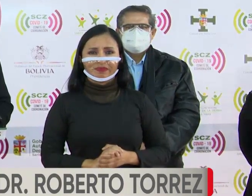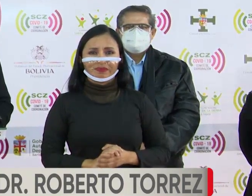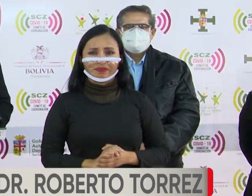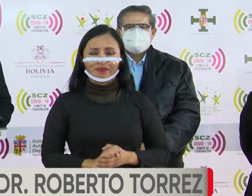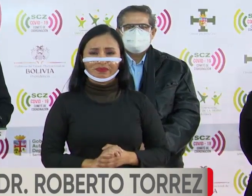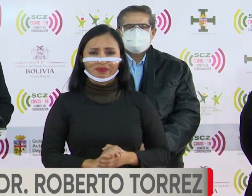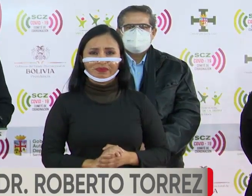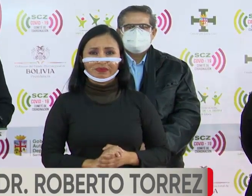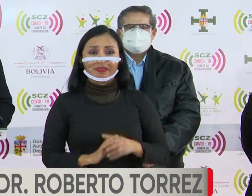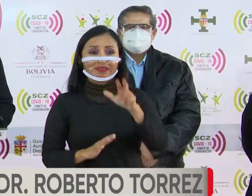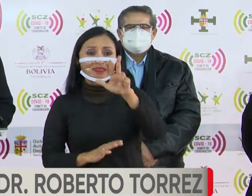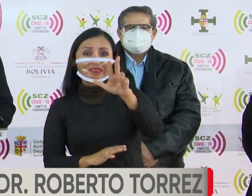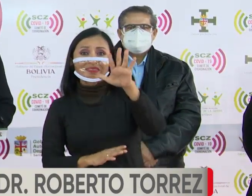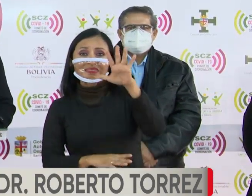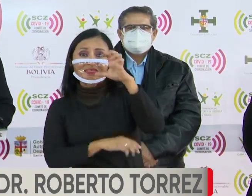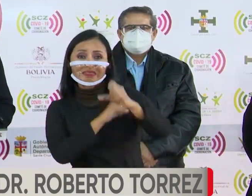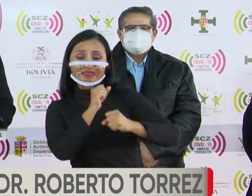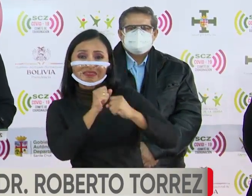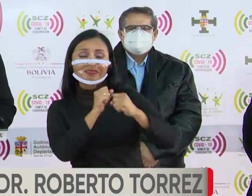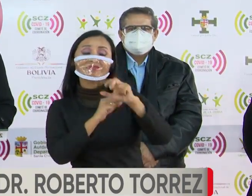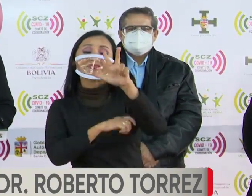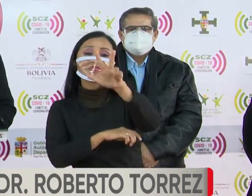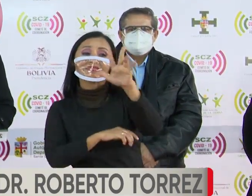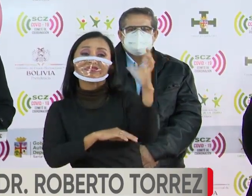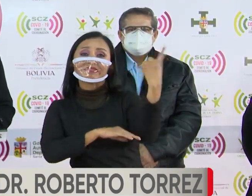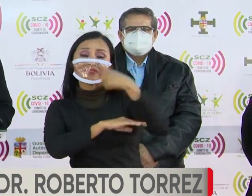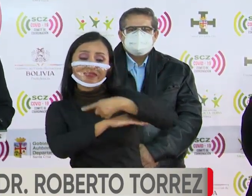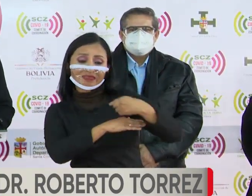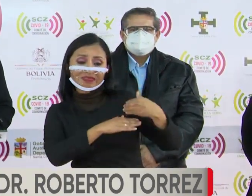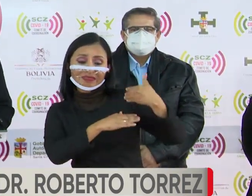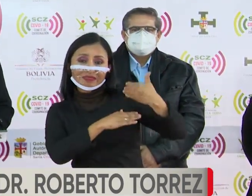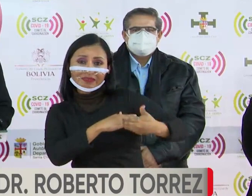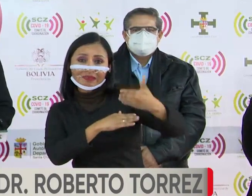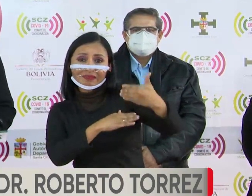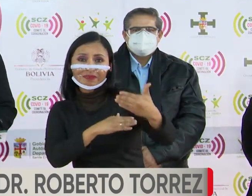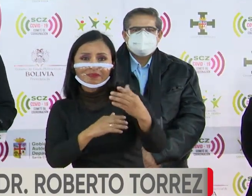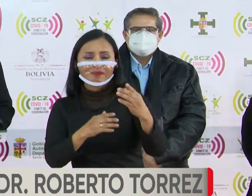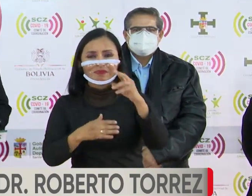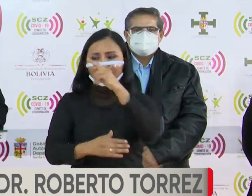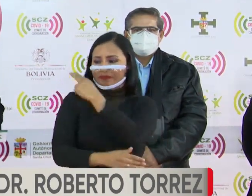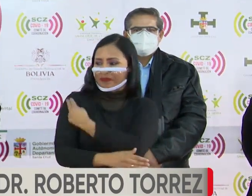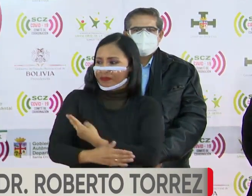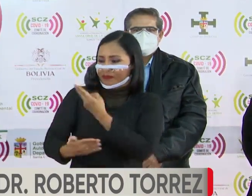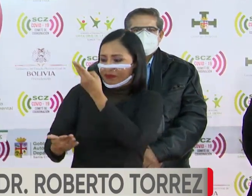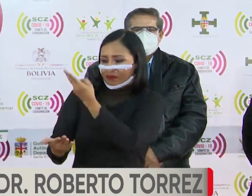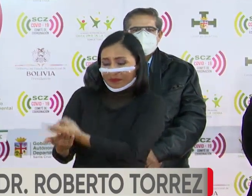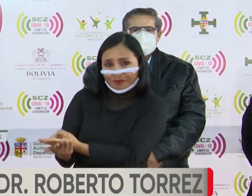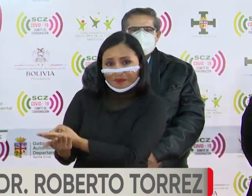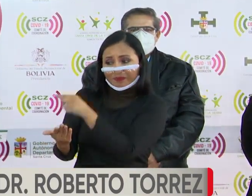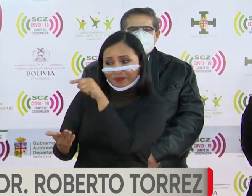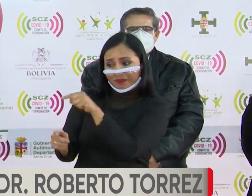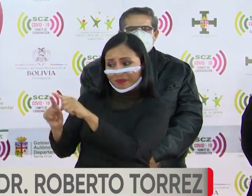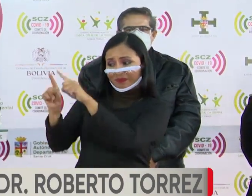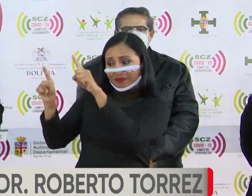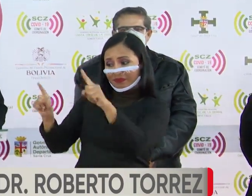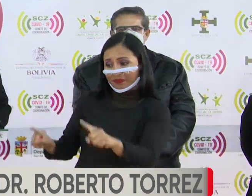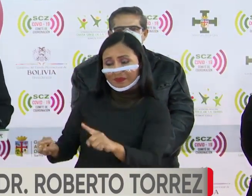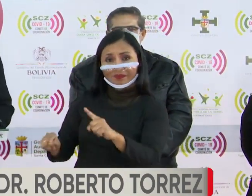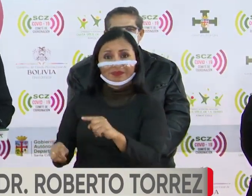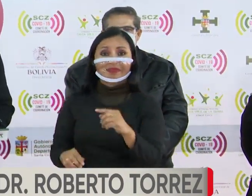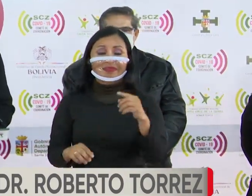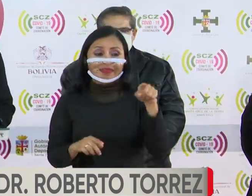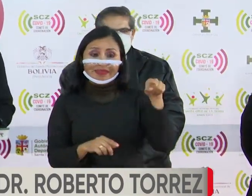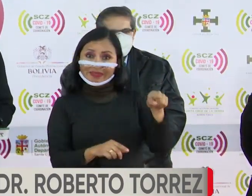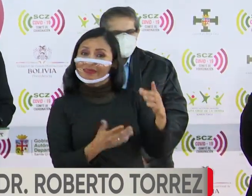Señor, 35 días fue internado después de